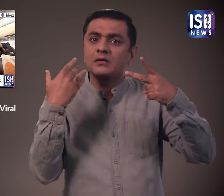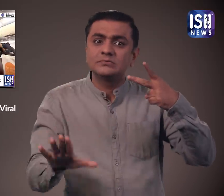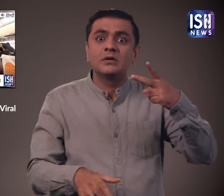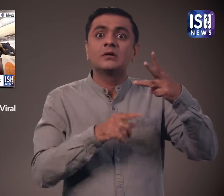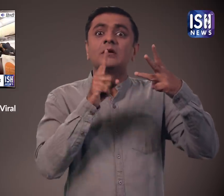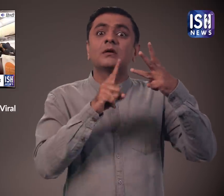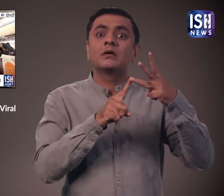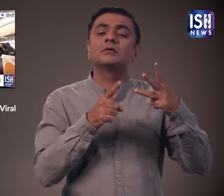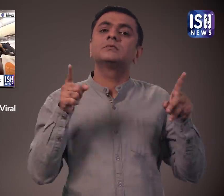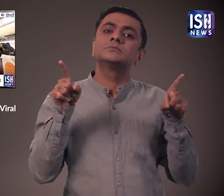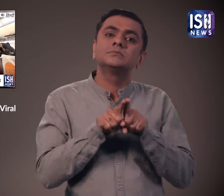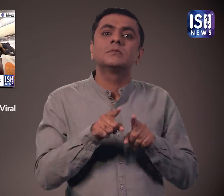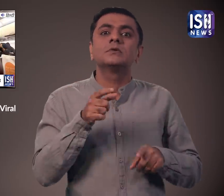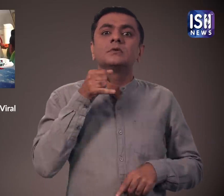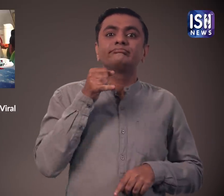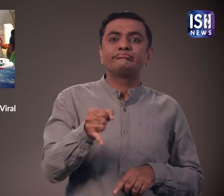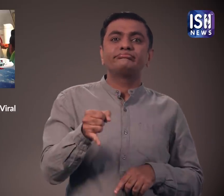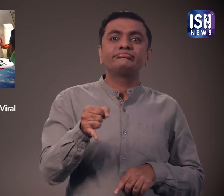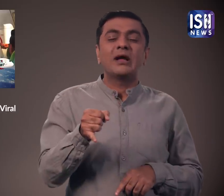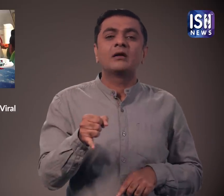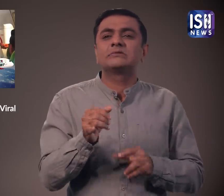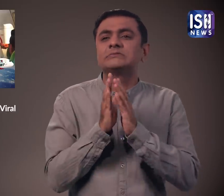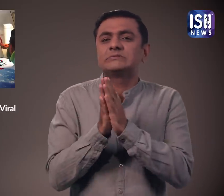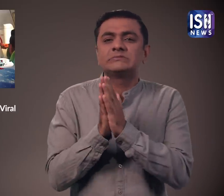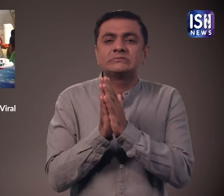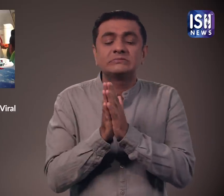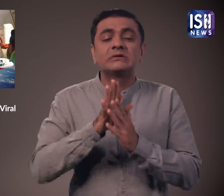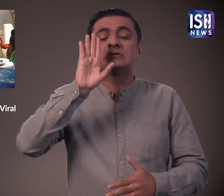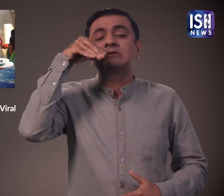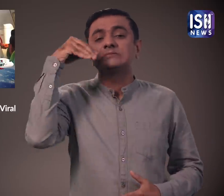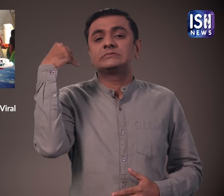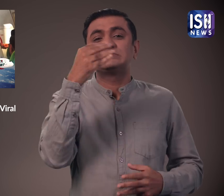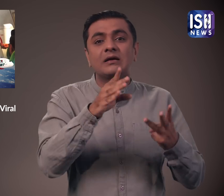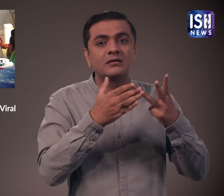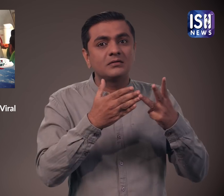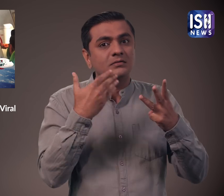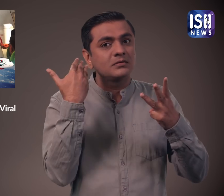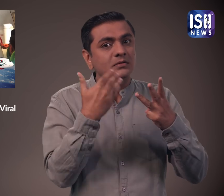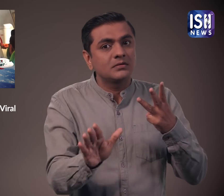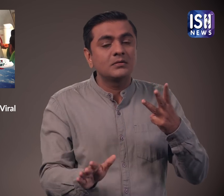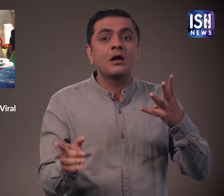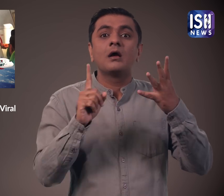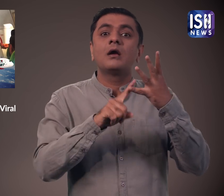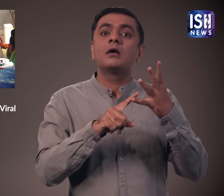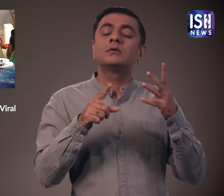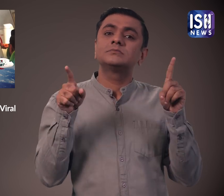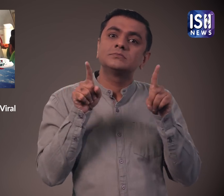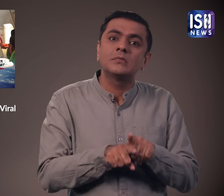फिर और एक पेशाब करने की घटना हुई थी जिसमें आरोपी ने माफी मांगने के बाद उसे माफ कर दिया गया था एक अन्य घटना में